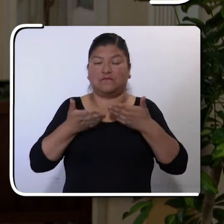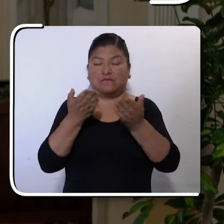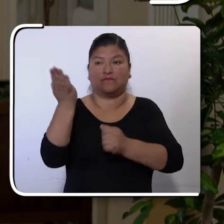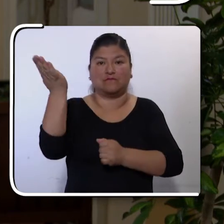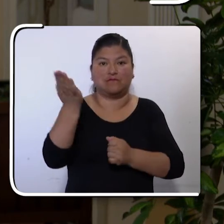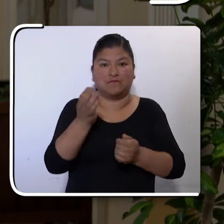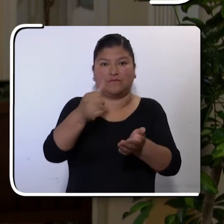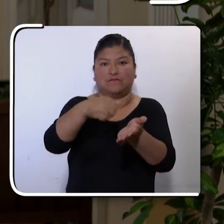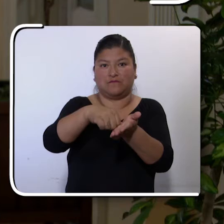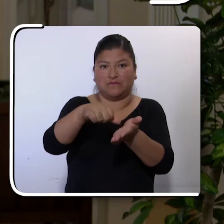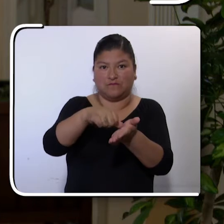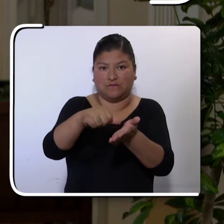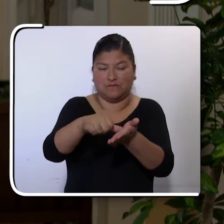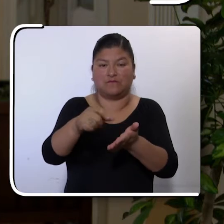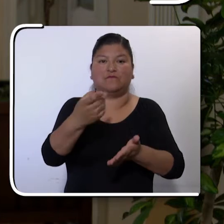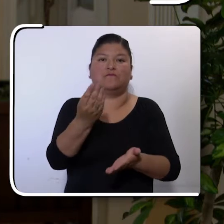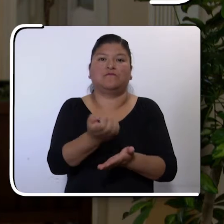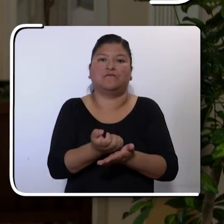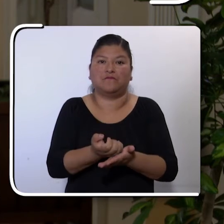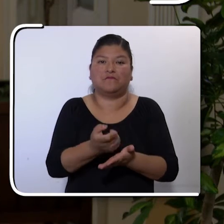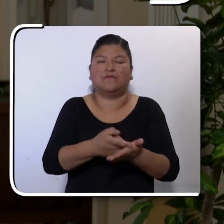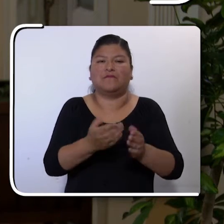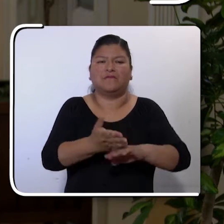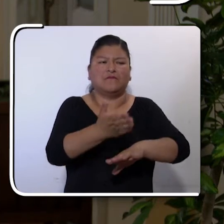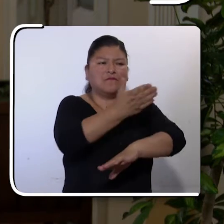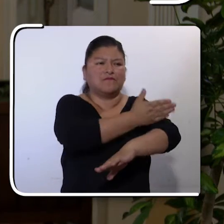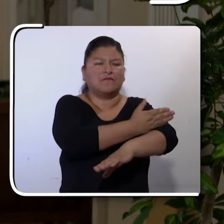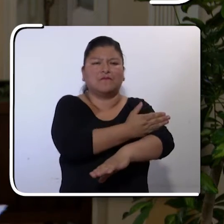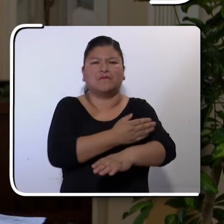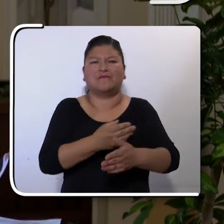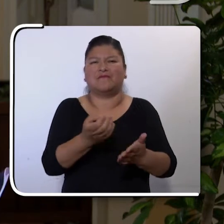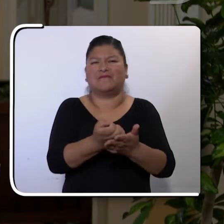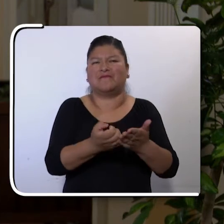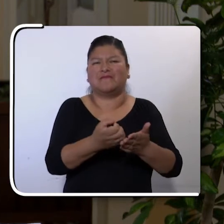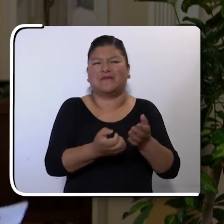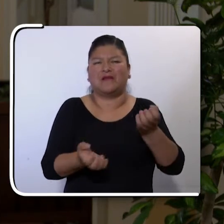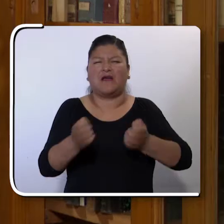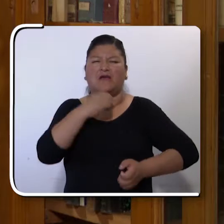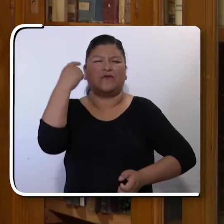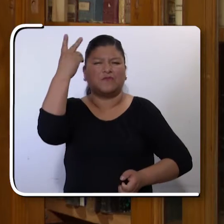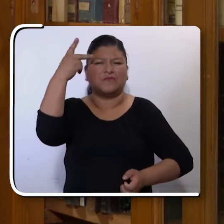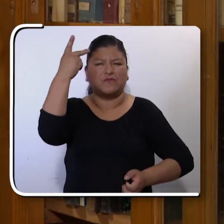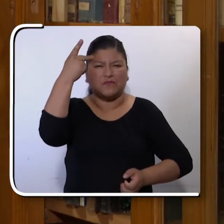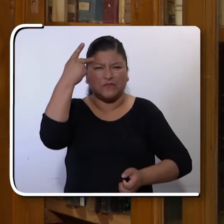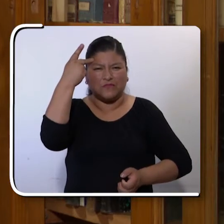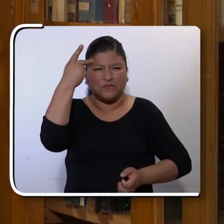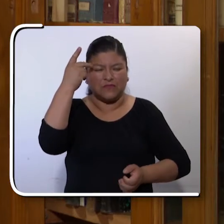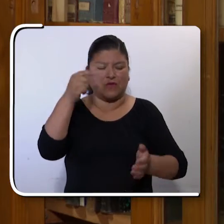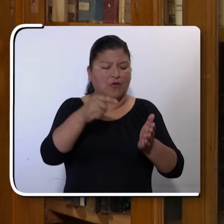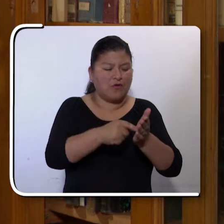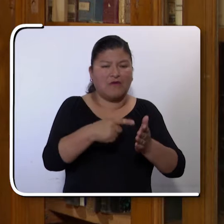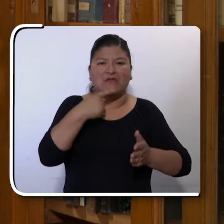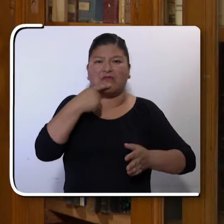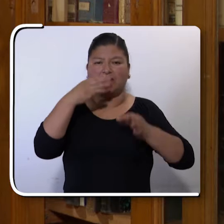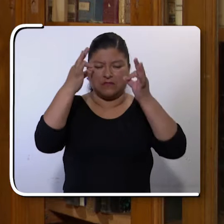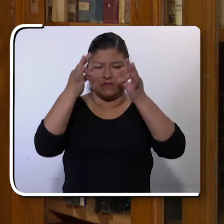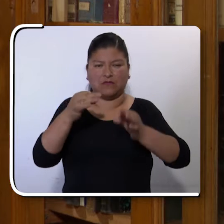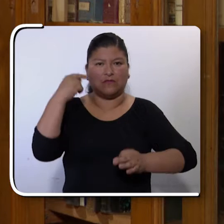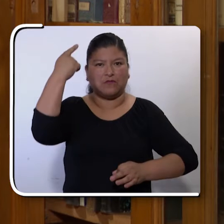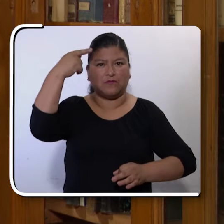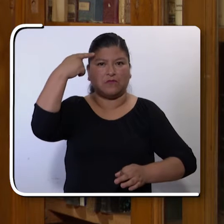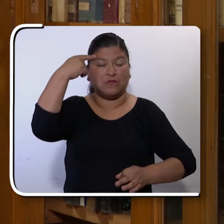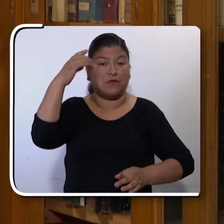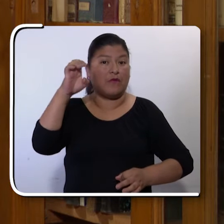darles un bono con dinero que se daba a los partidos políticos para sus campañas, ¿no? Y una decisión de nuestro gobierno,